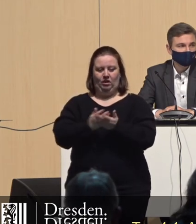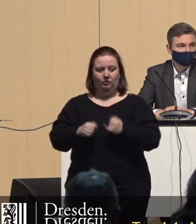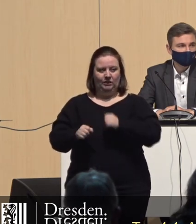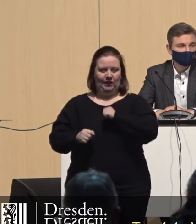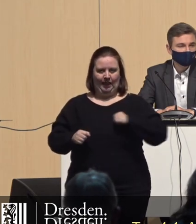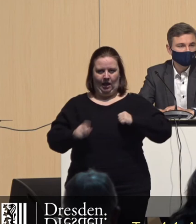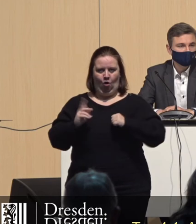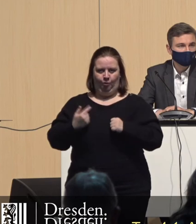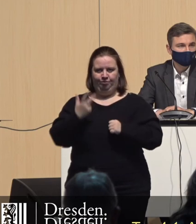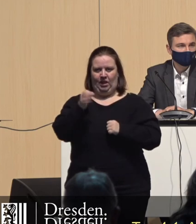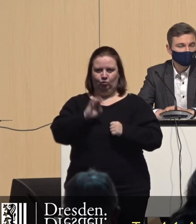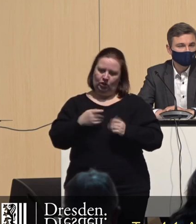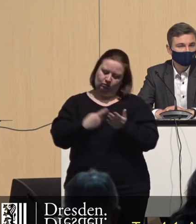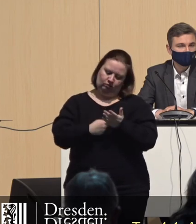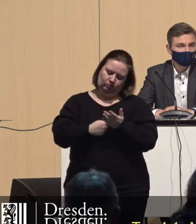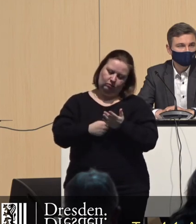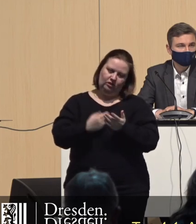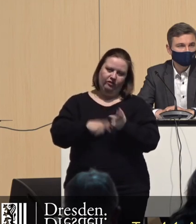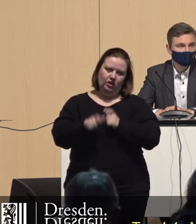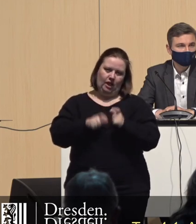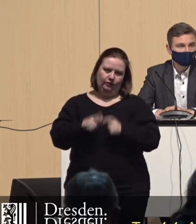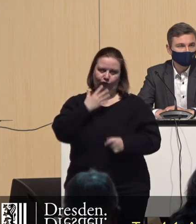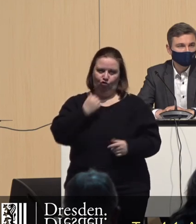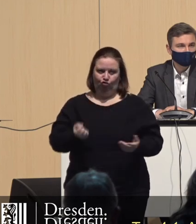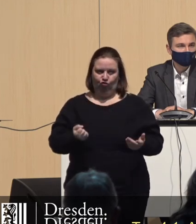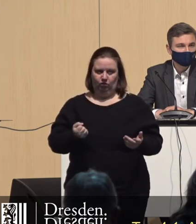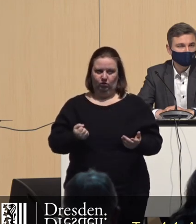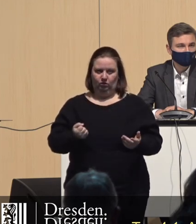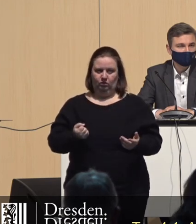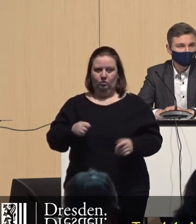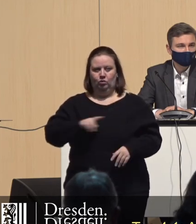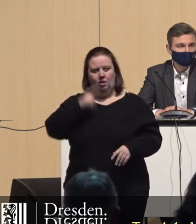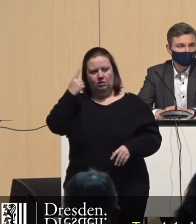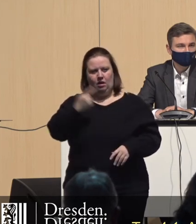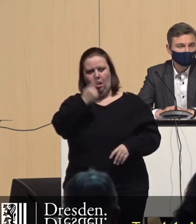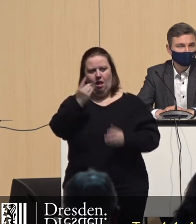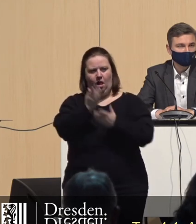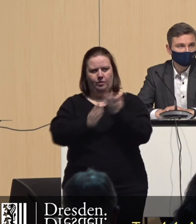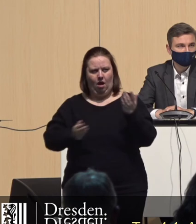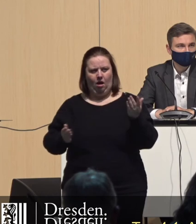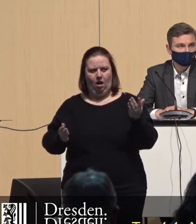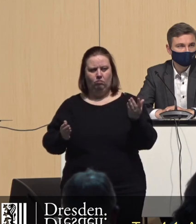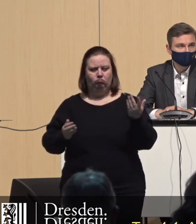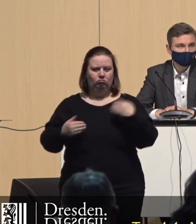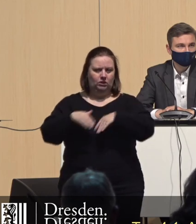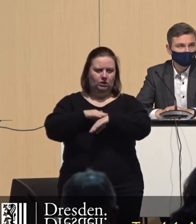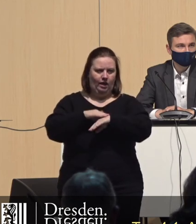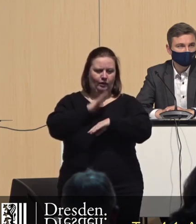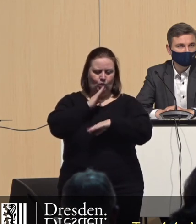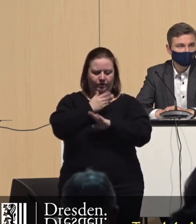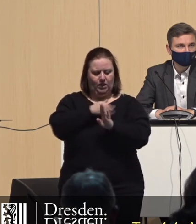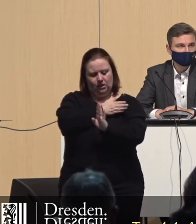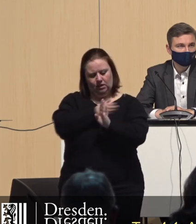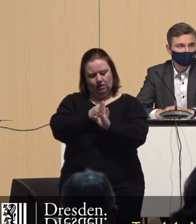werden deswegen auch die 30 Prozent verteidigen. Ich denke mal, dass anderthalb Jahre Zeit genug waren,